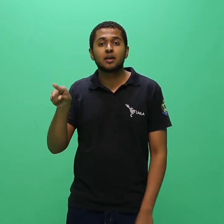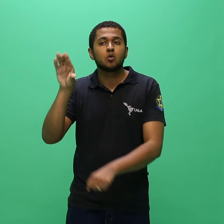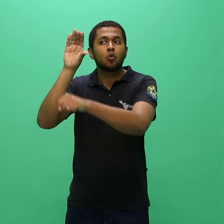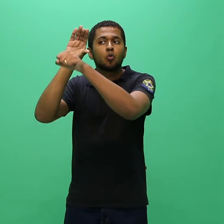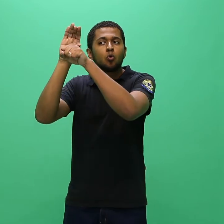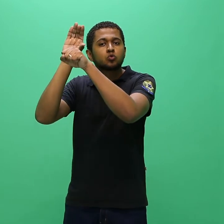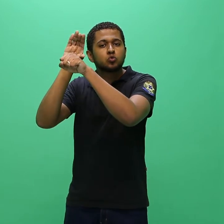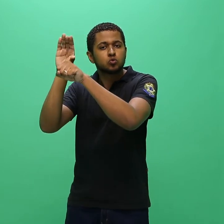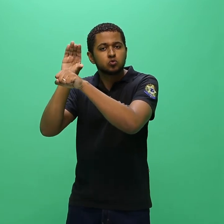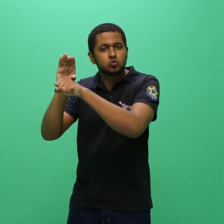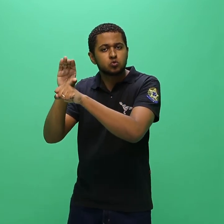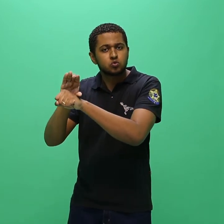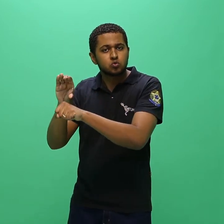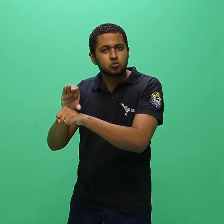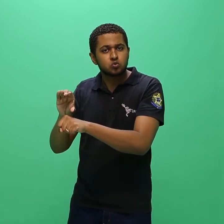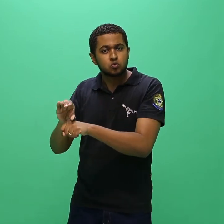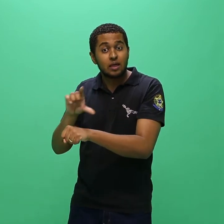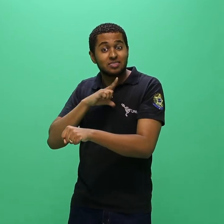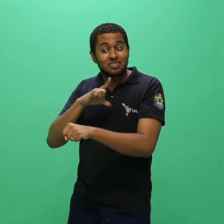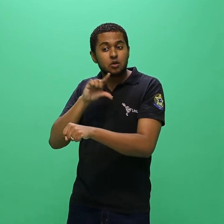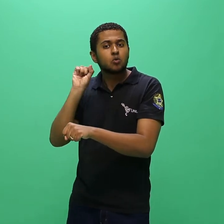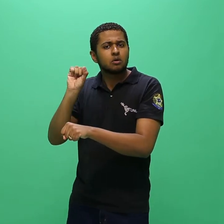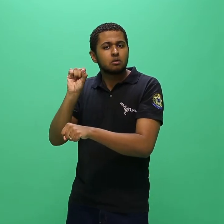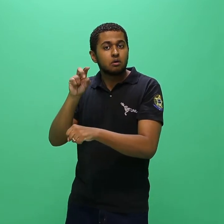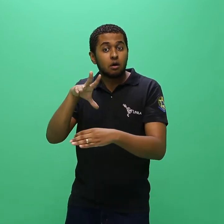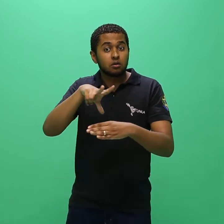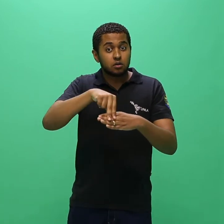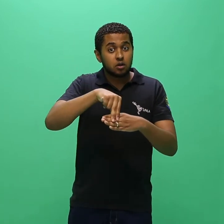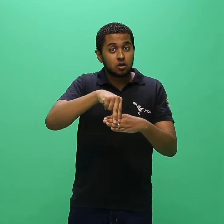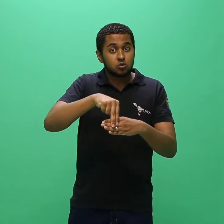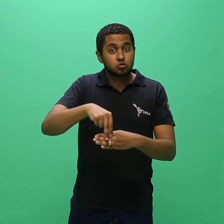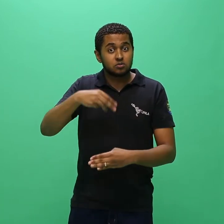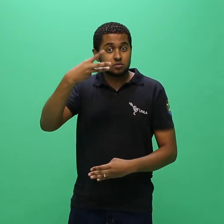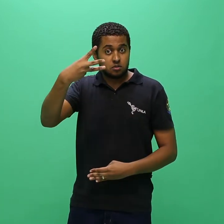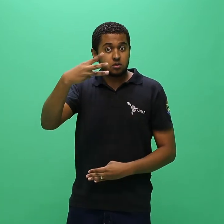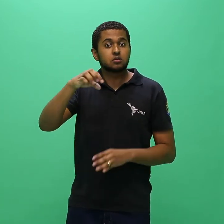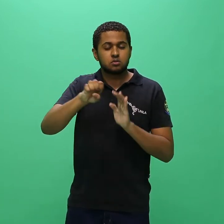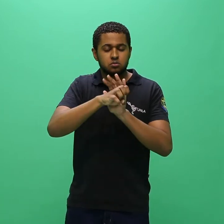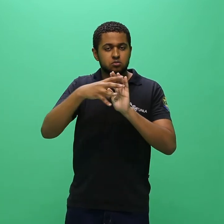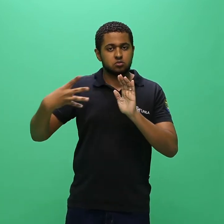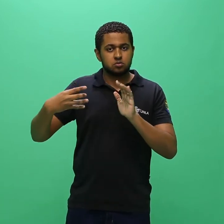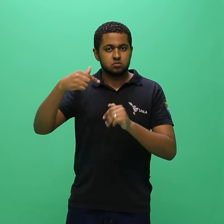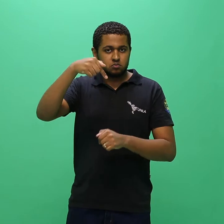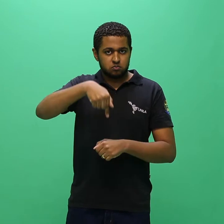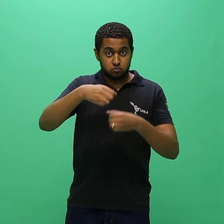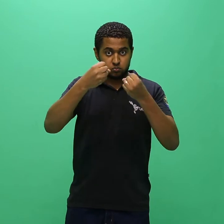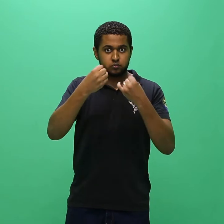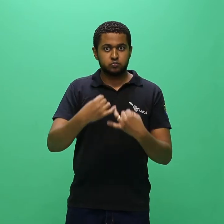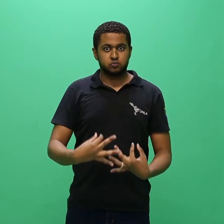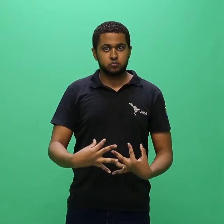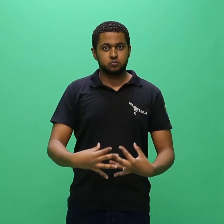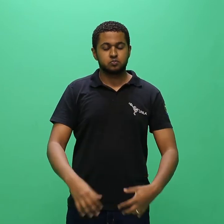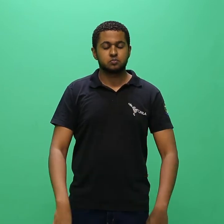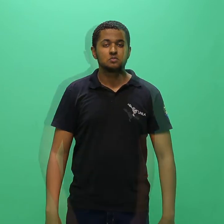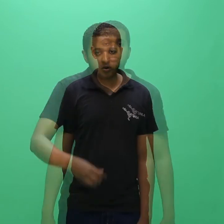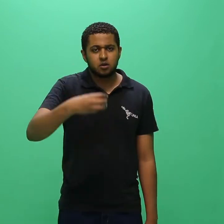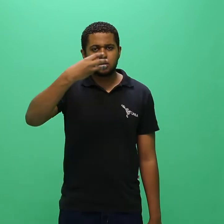presente edital. 4.5